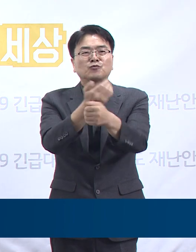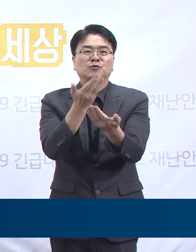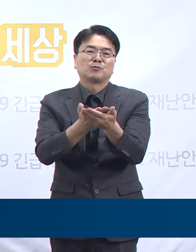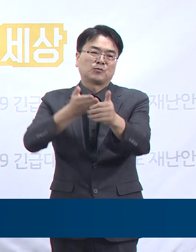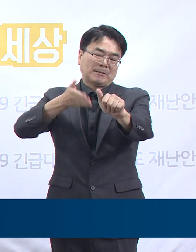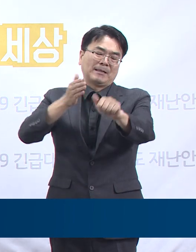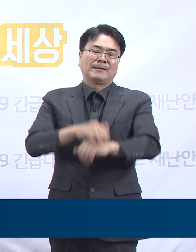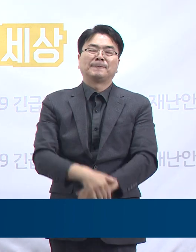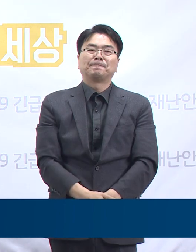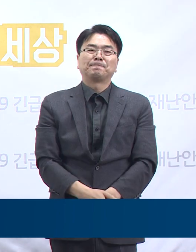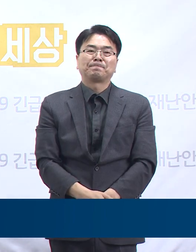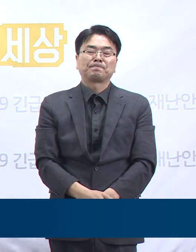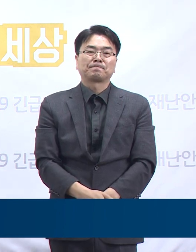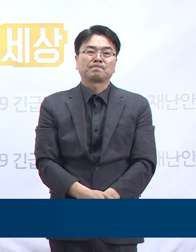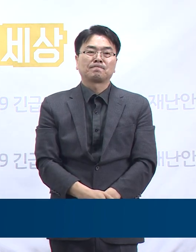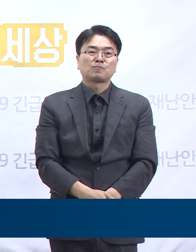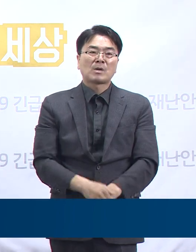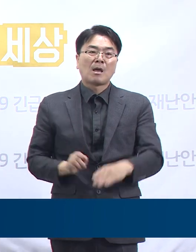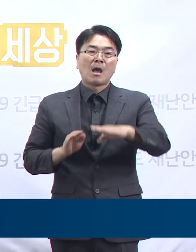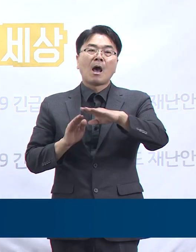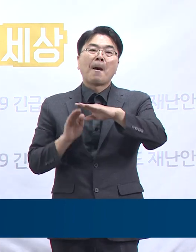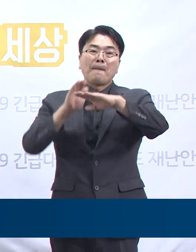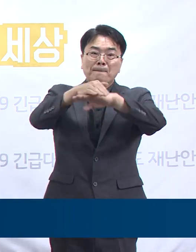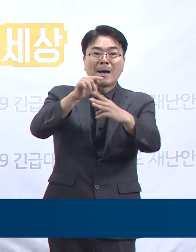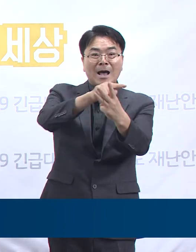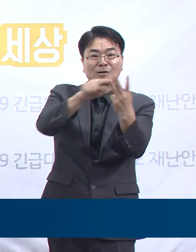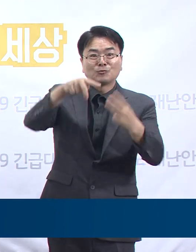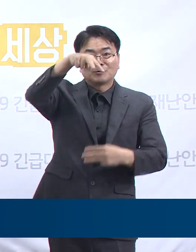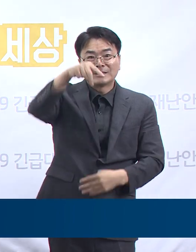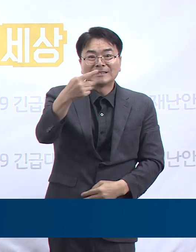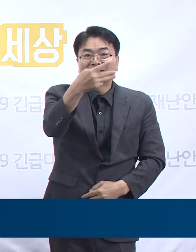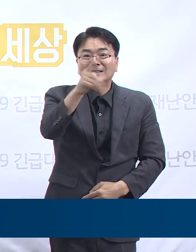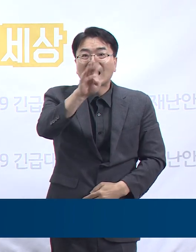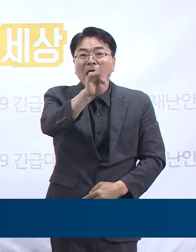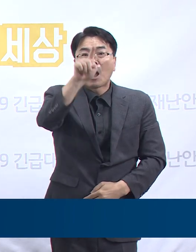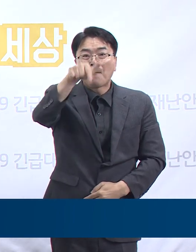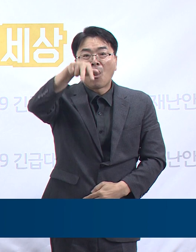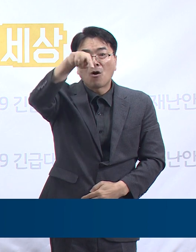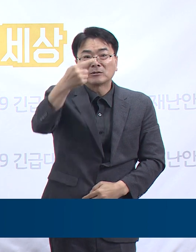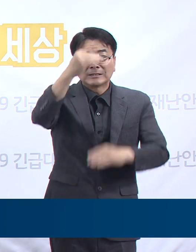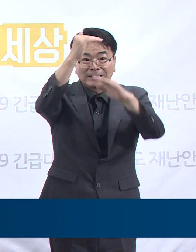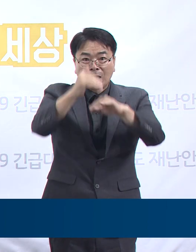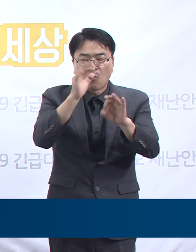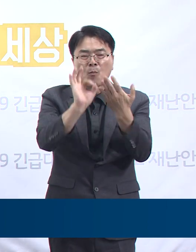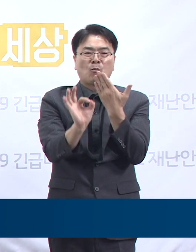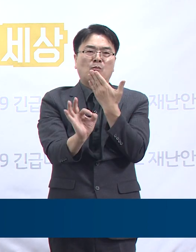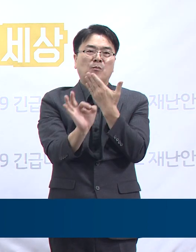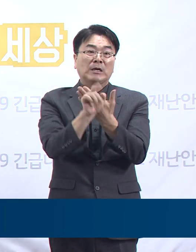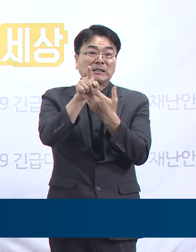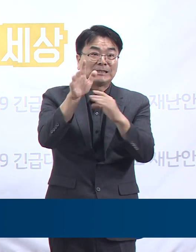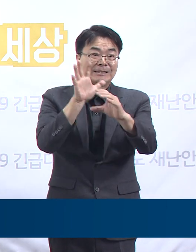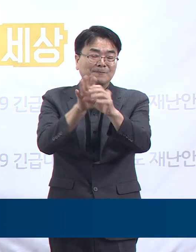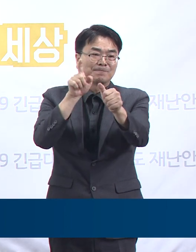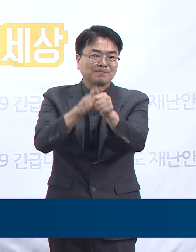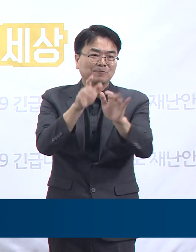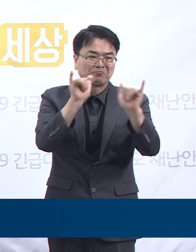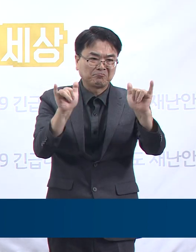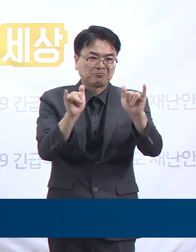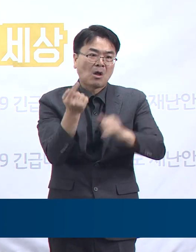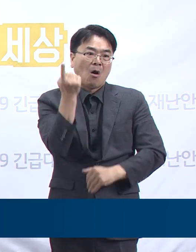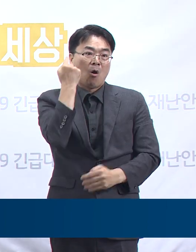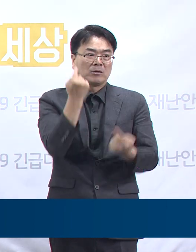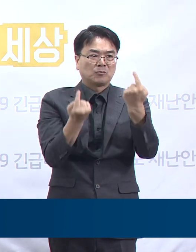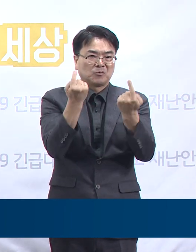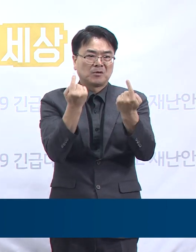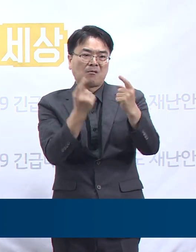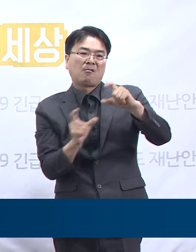다음은 파주시 스타벅스 관련 확진 상황입니다. 파주 스타벅스 관련 확진자는 저는 0시 대비 7명이